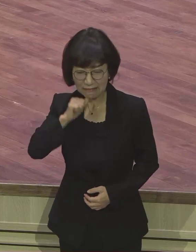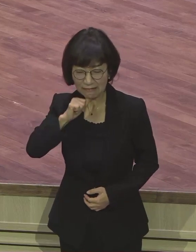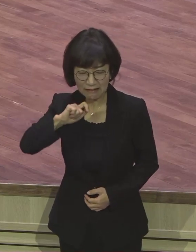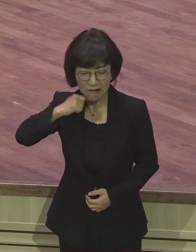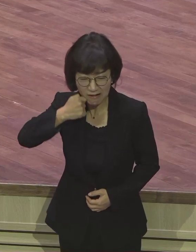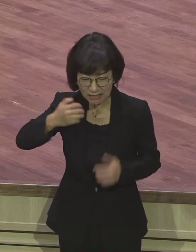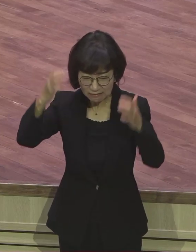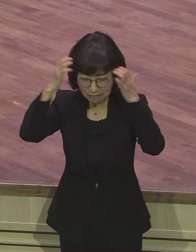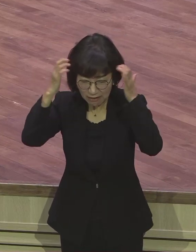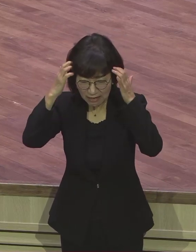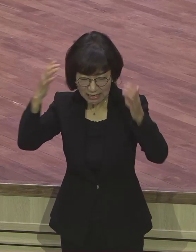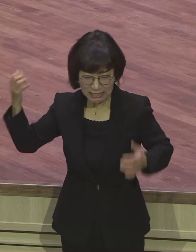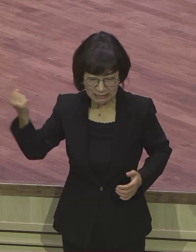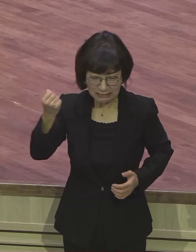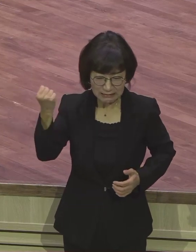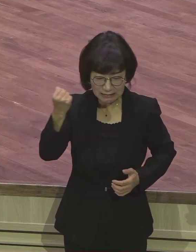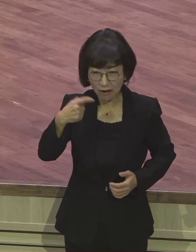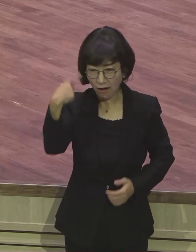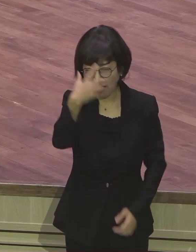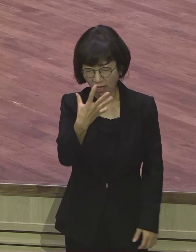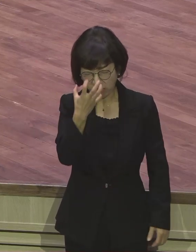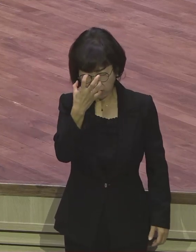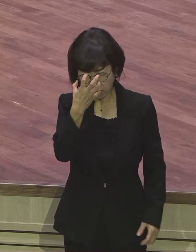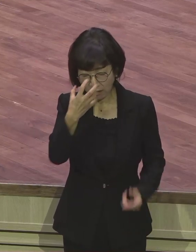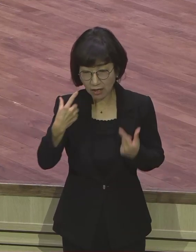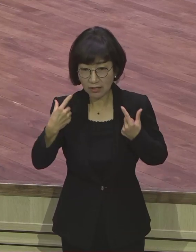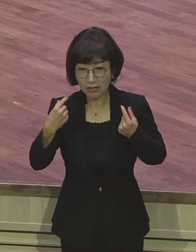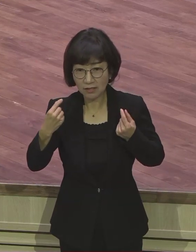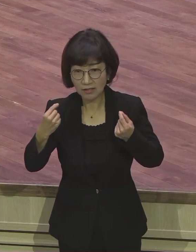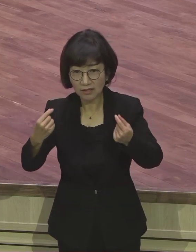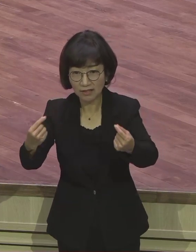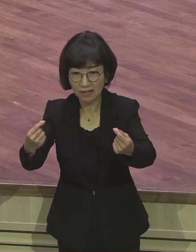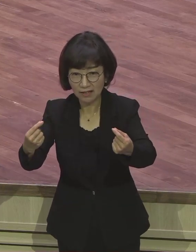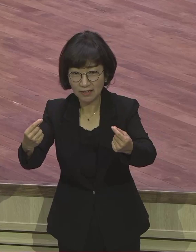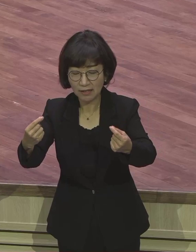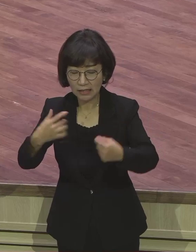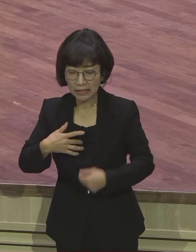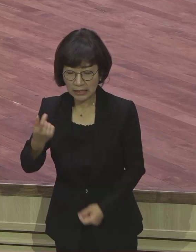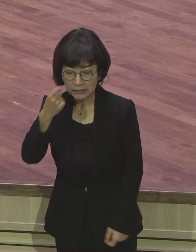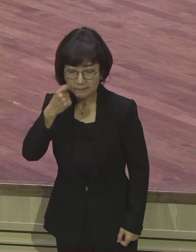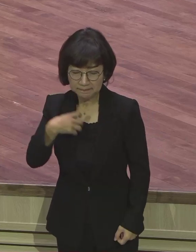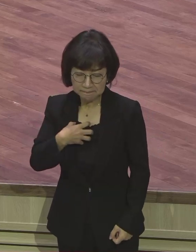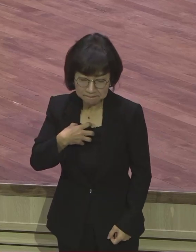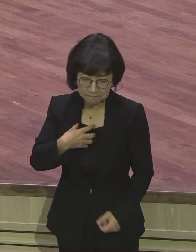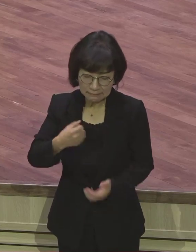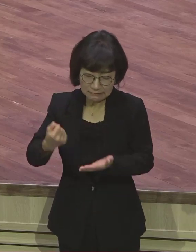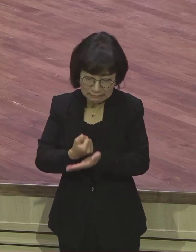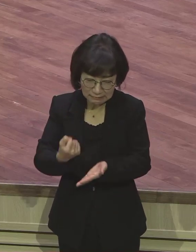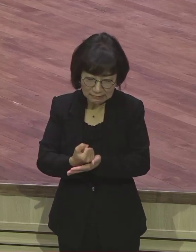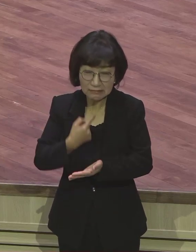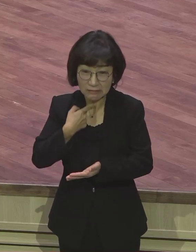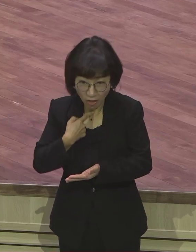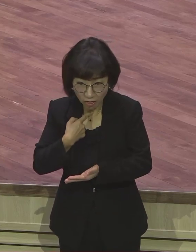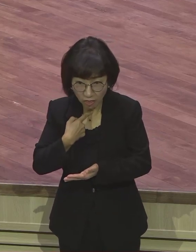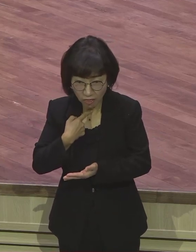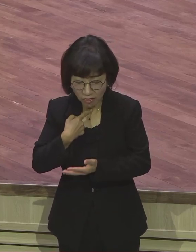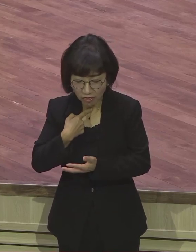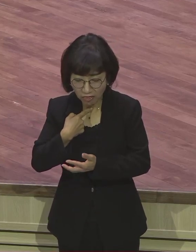모습, 기뻄 모습이 별로 없어서 그래요. 늘 슬프고 아픈 일들만 많아서 그래요. 그 예틀입니다. 예틀. 이제